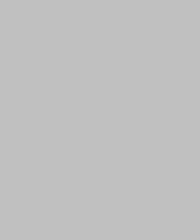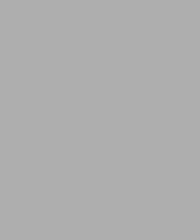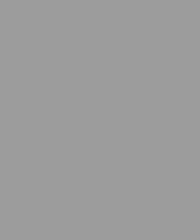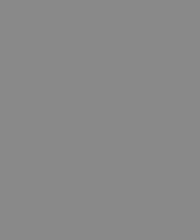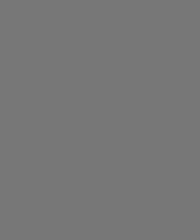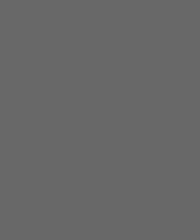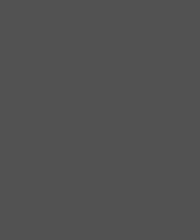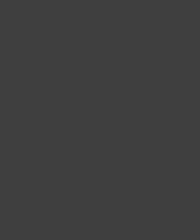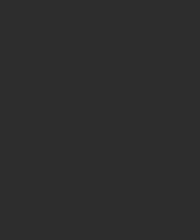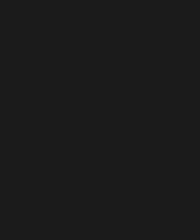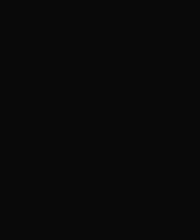Legenda